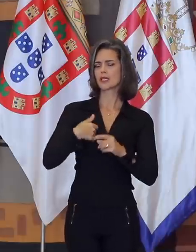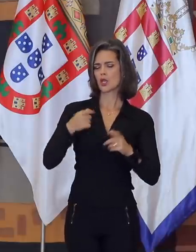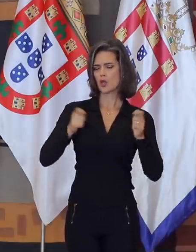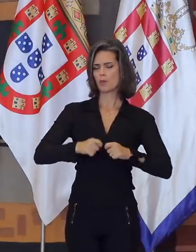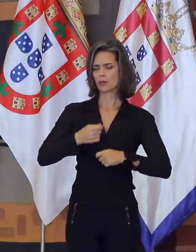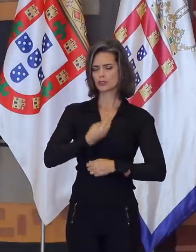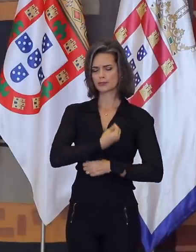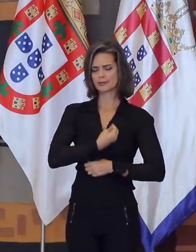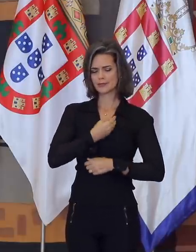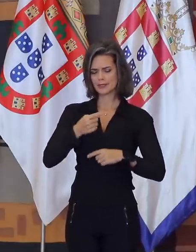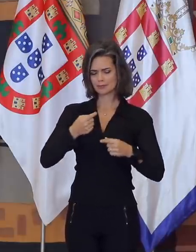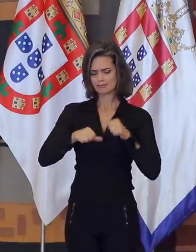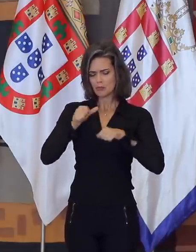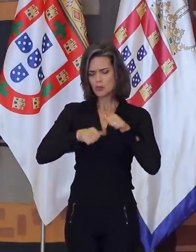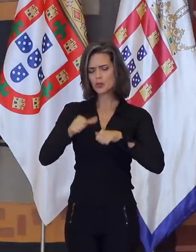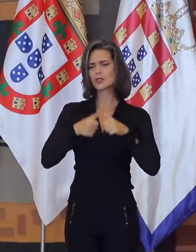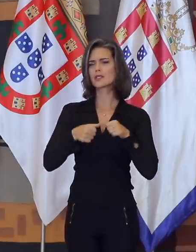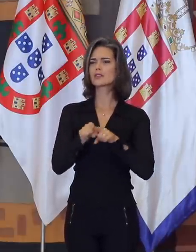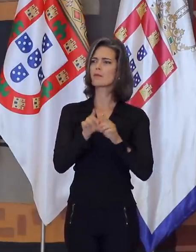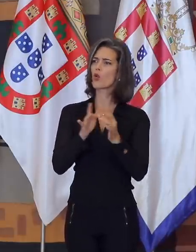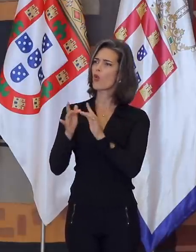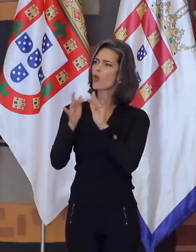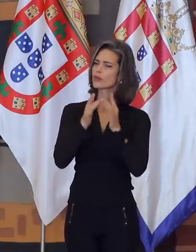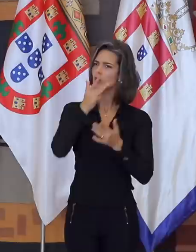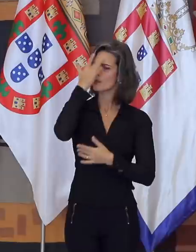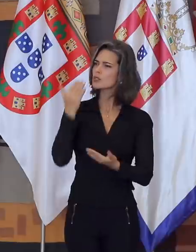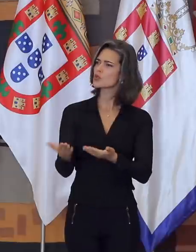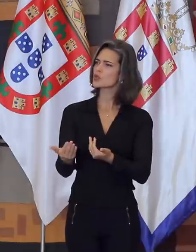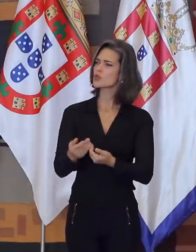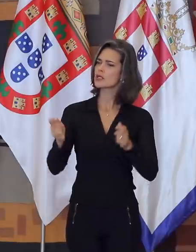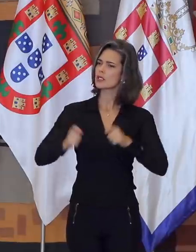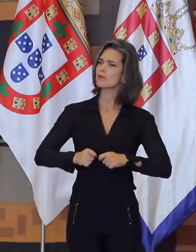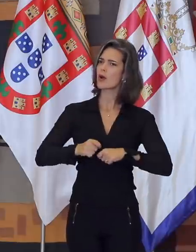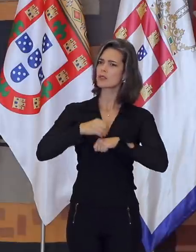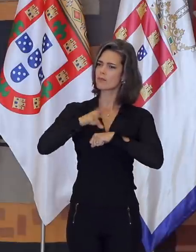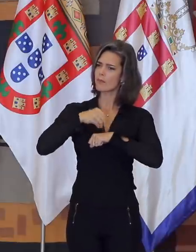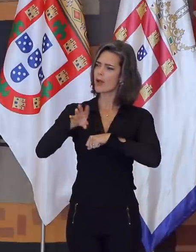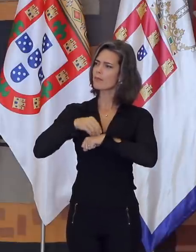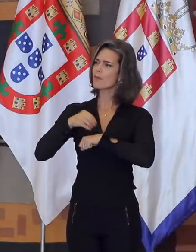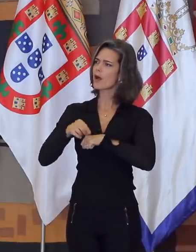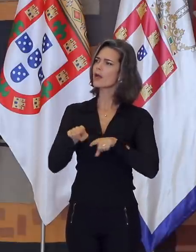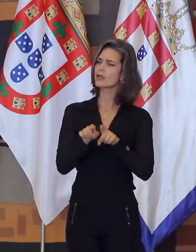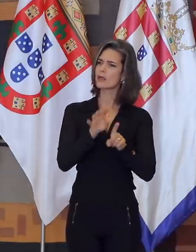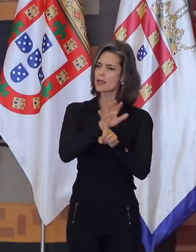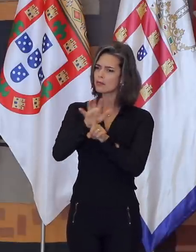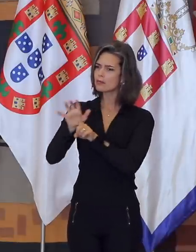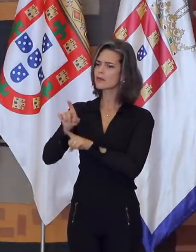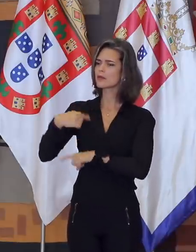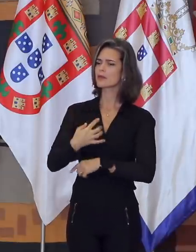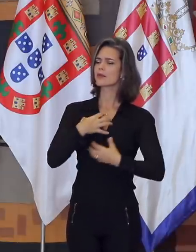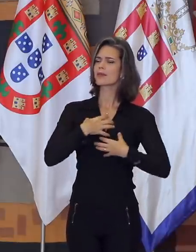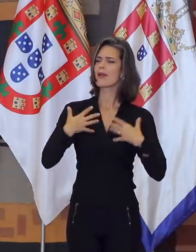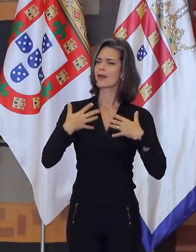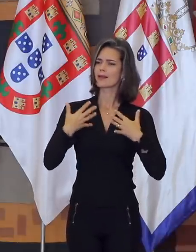pessoal no contato com vocês, os mais jovens, aos quais espero transmitir e até contagiar com meu entusiasmo e